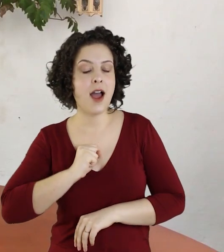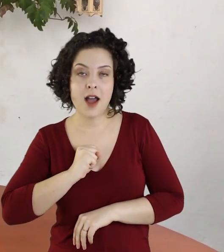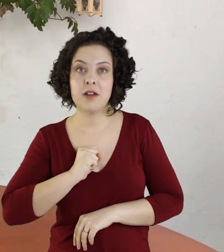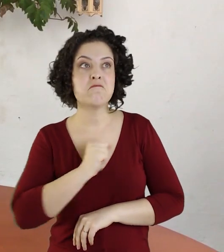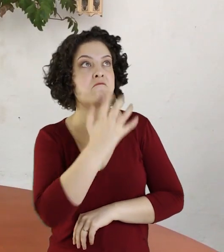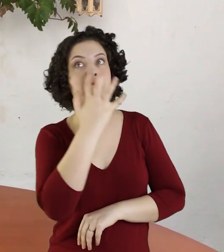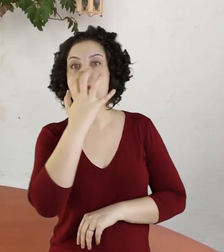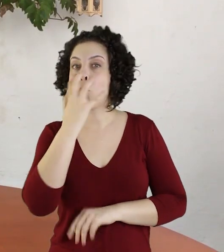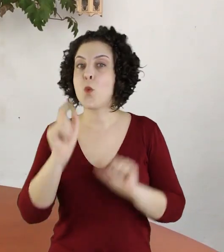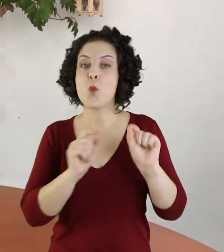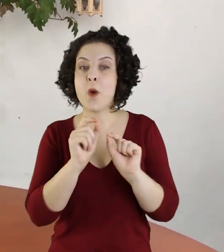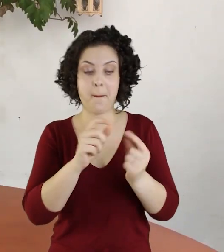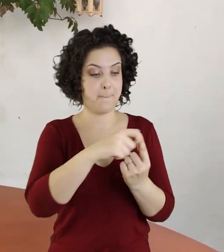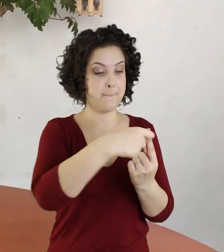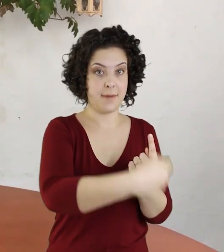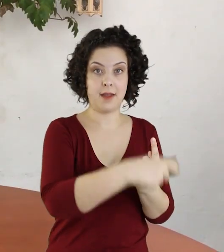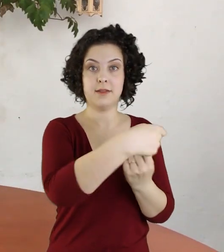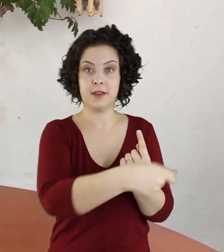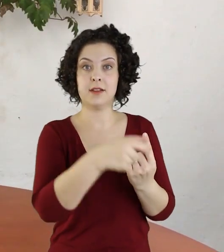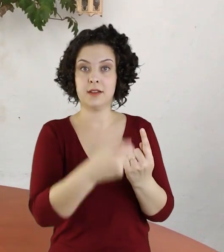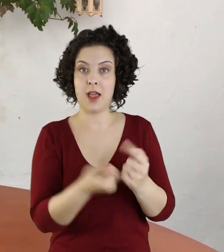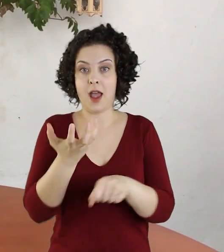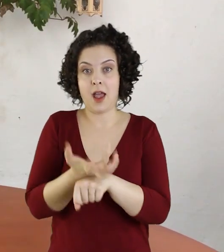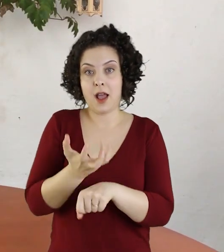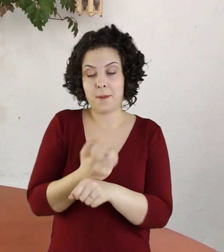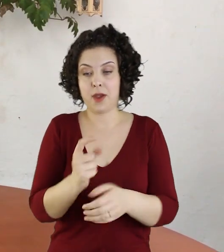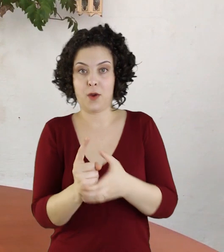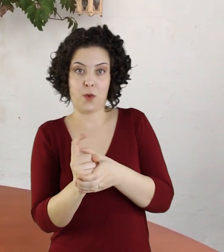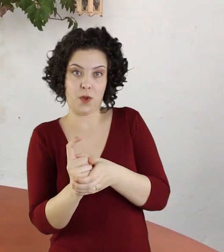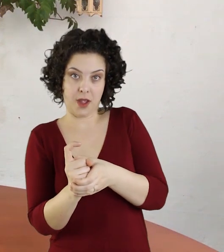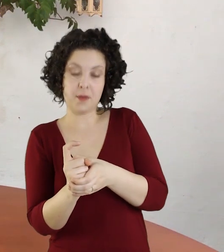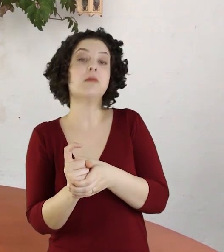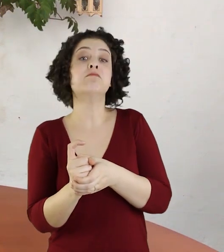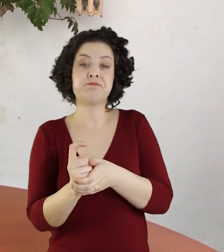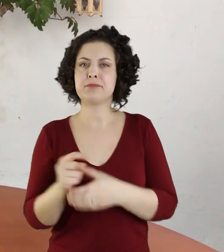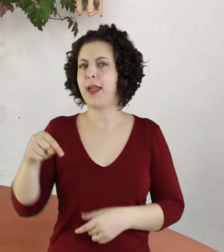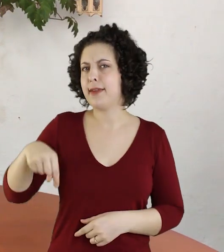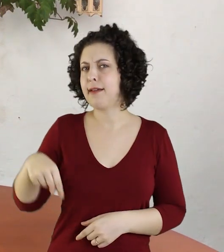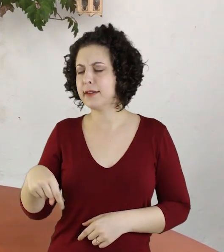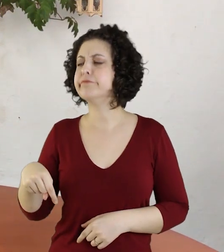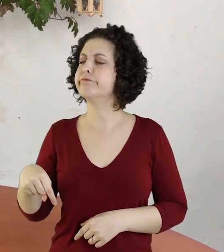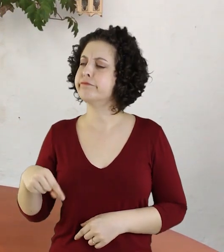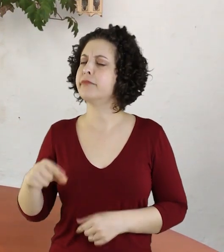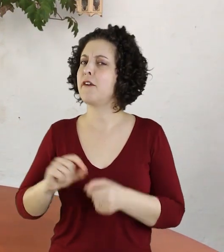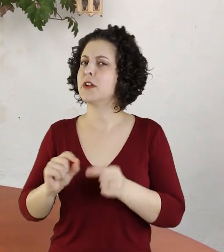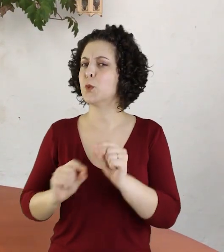muito por bananas, abacaxis, boiadas. E aqui a gente vai